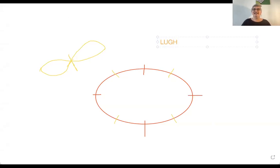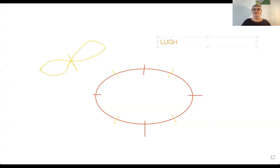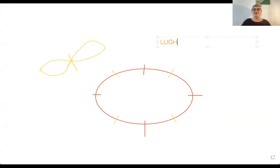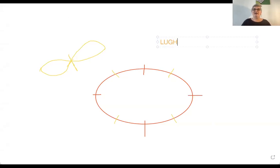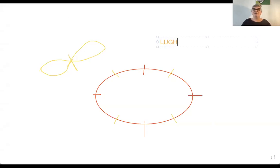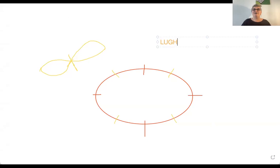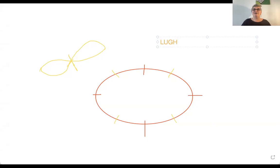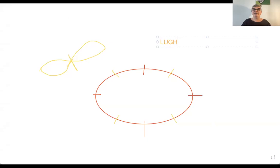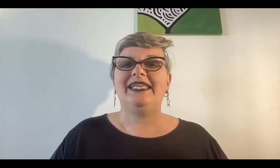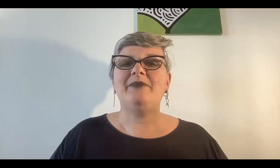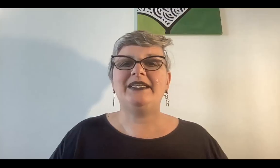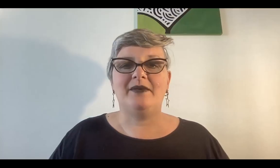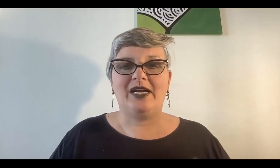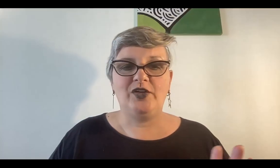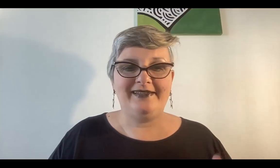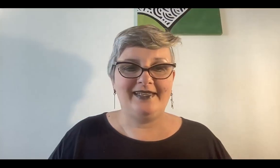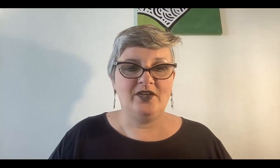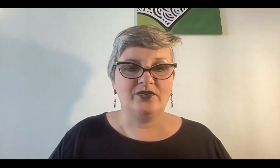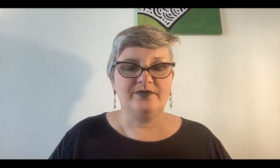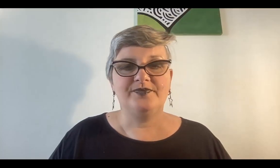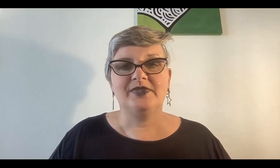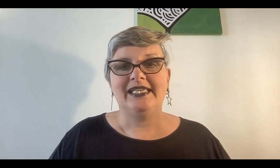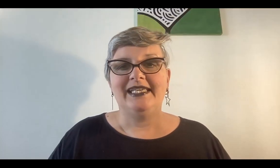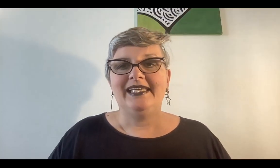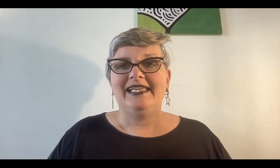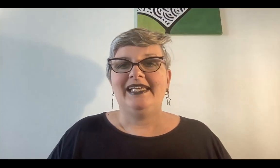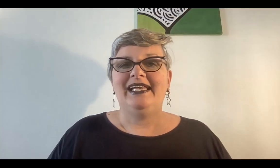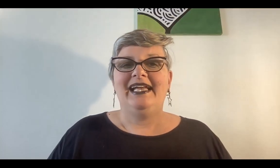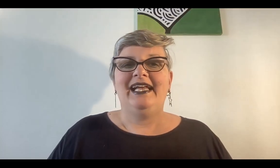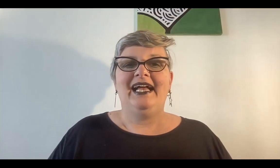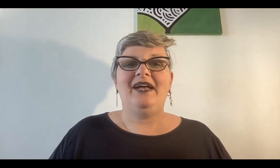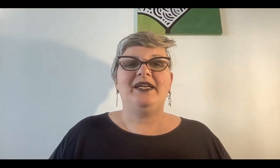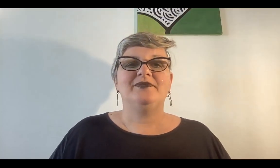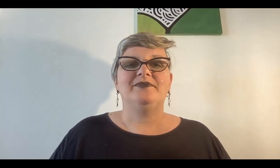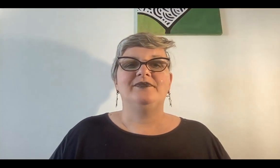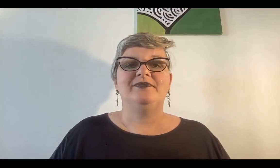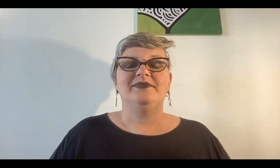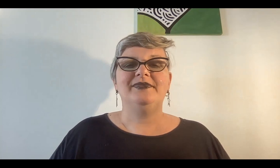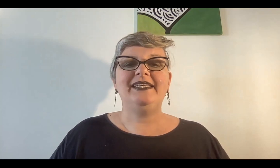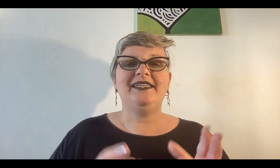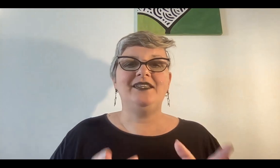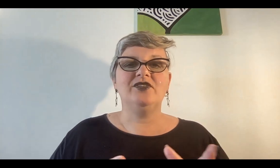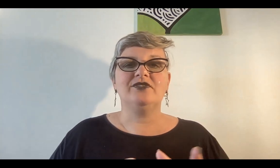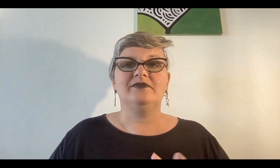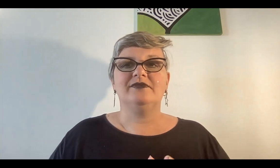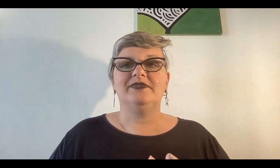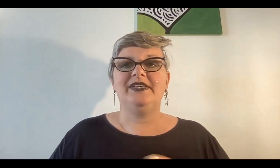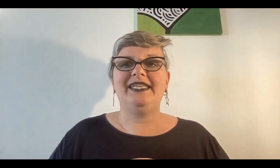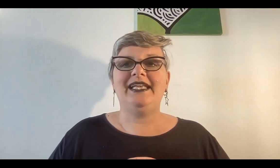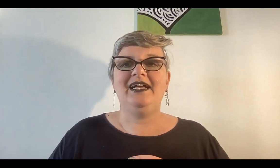Bien. ¿Qué pasaba con este dios? A ver, este dios era